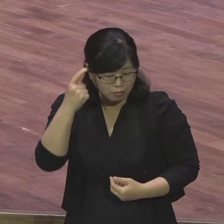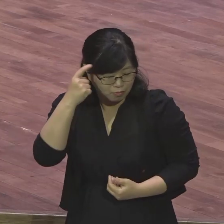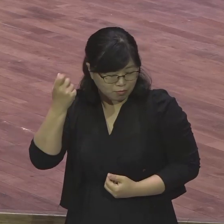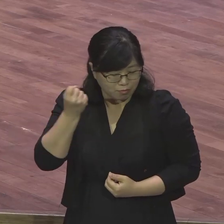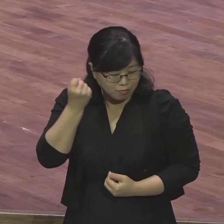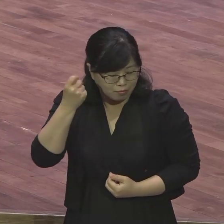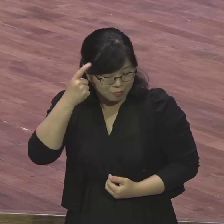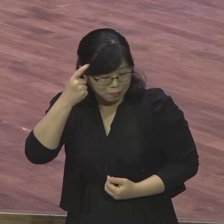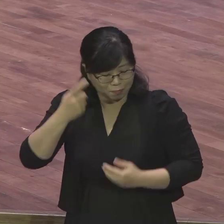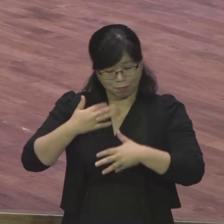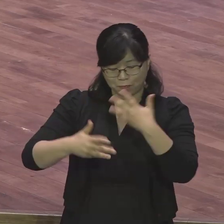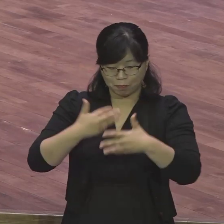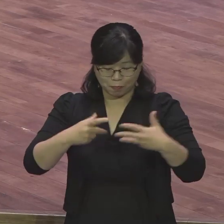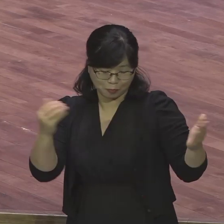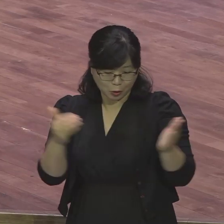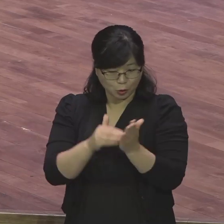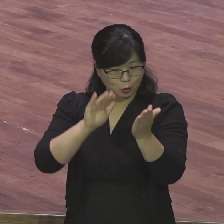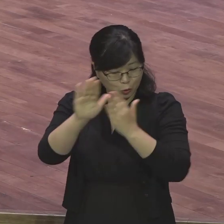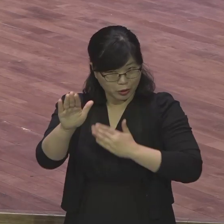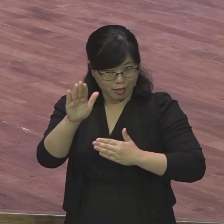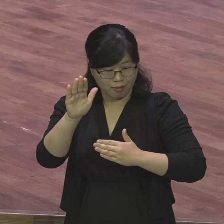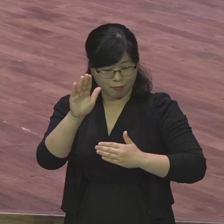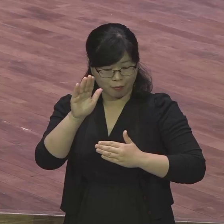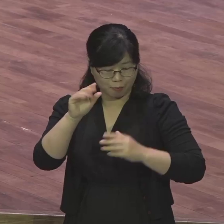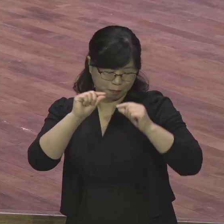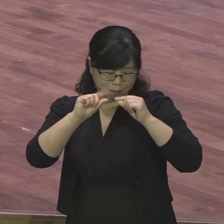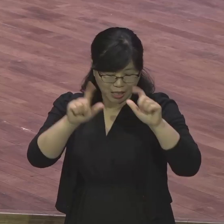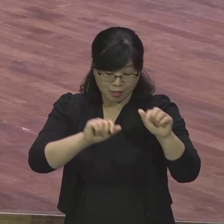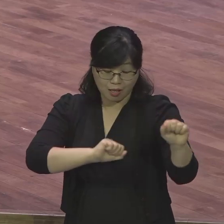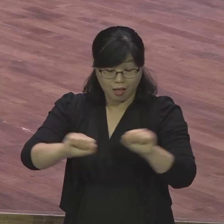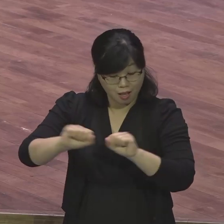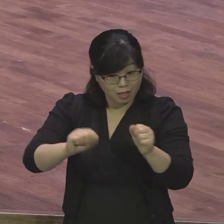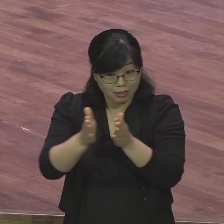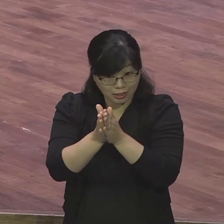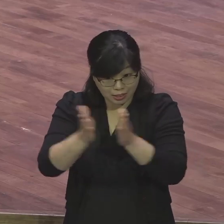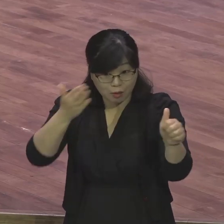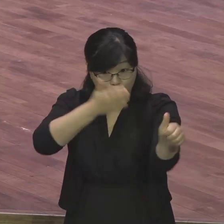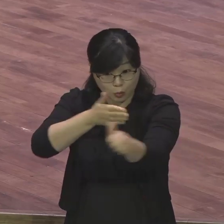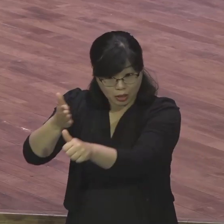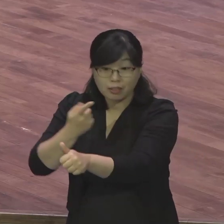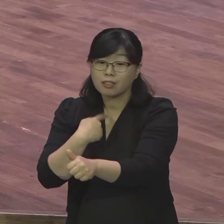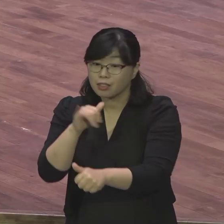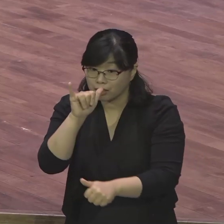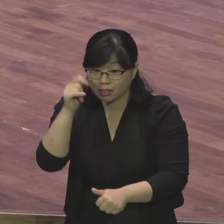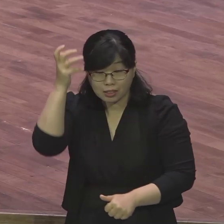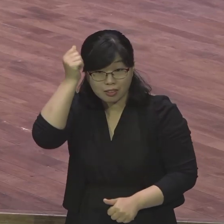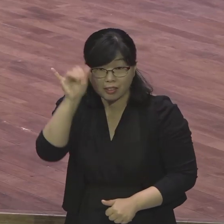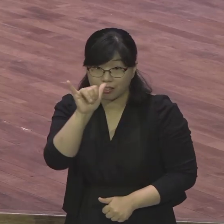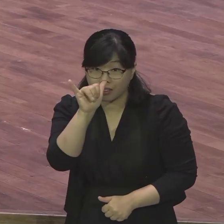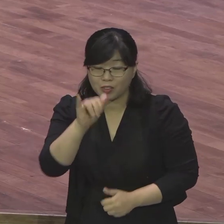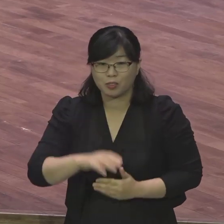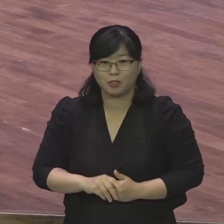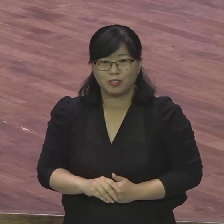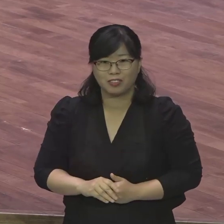시작해봐라 그랬는데 어떻게 좀 하셨습니까? 이 말씀으로 여러분이